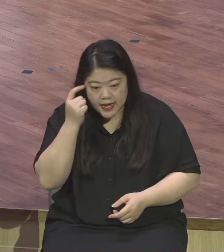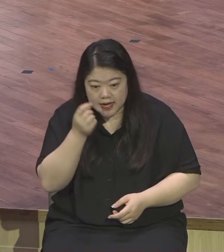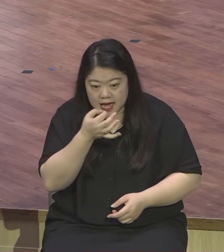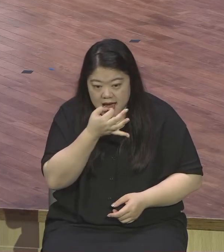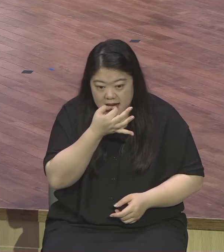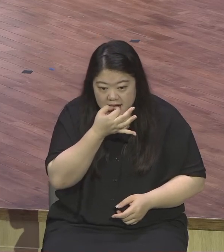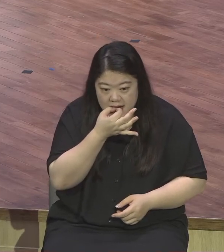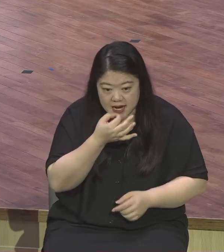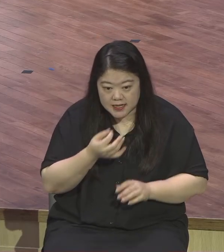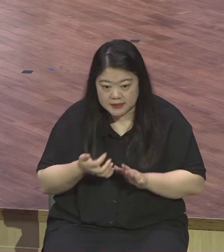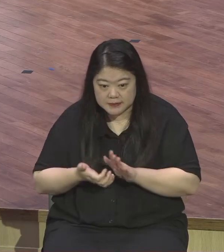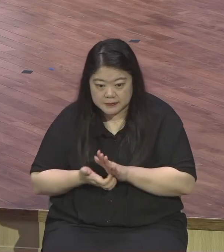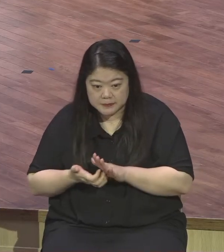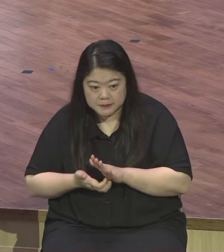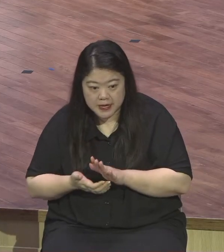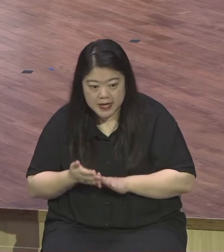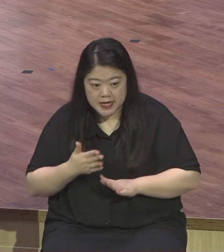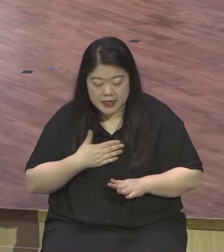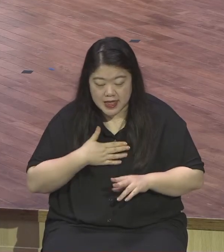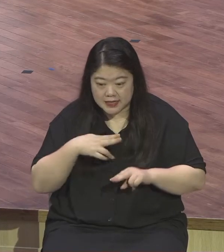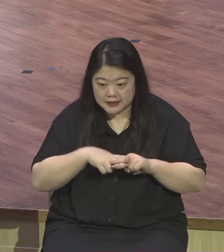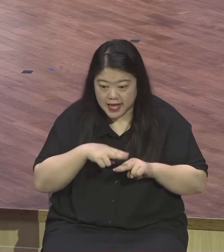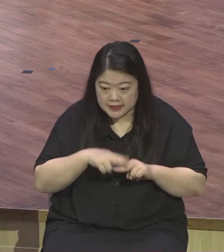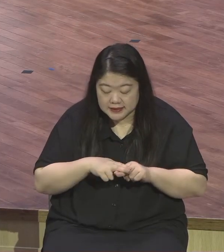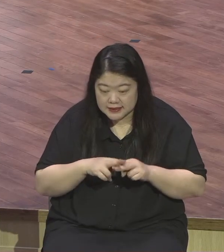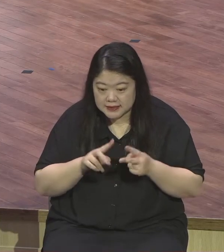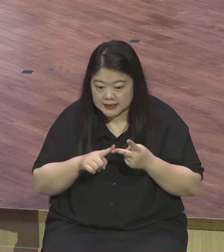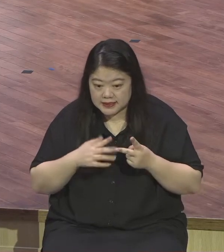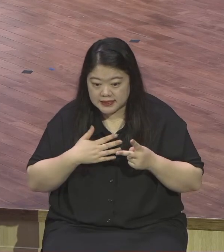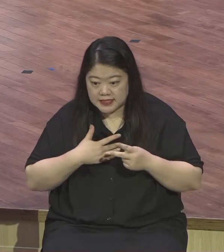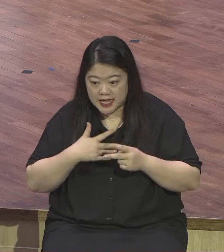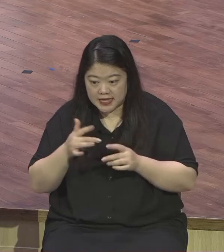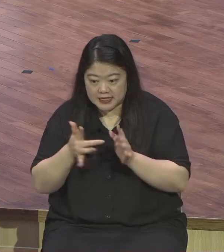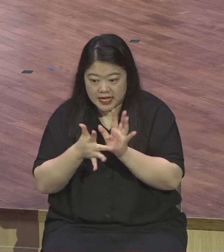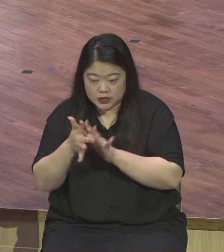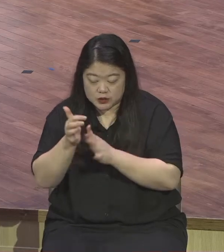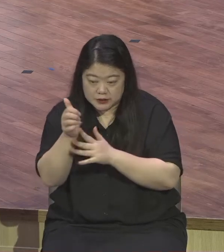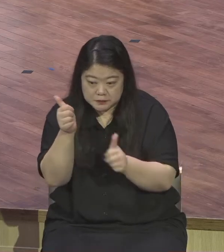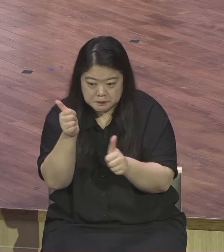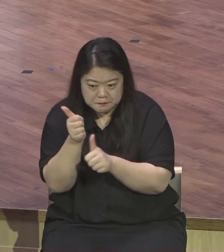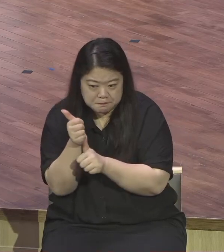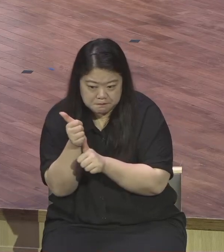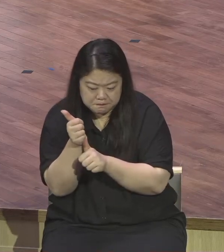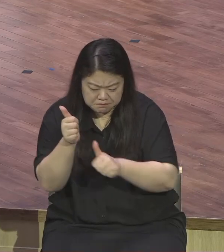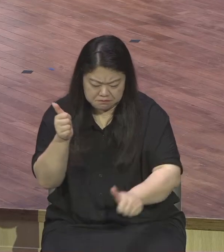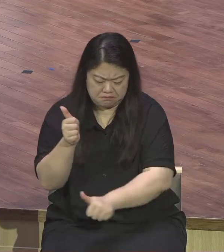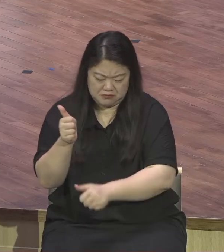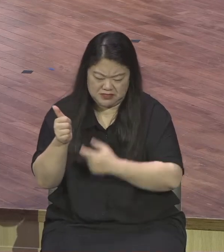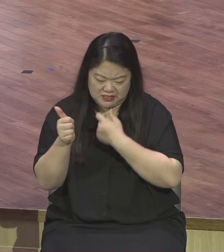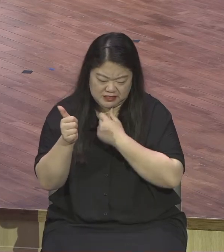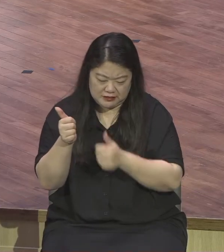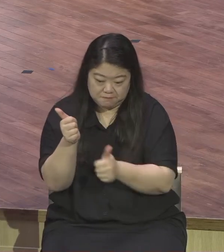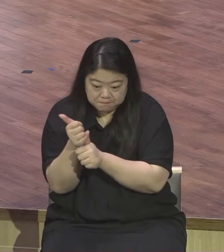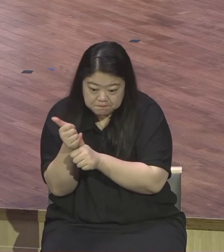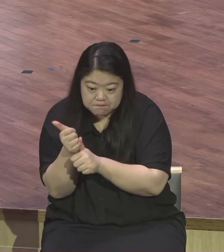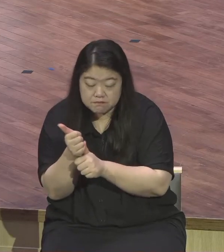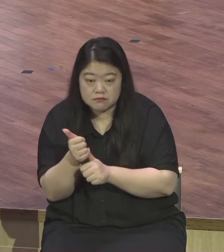자기들 생각 자기 동기 자기 계산이 꽉 차가지고 예수님의 어려운 말은 아무 관심이 없어요 마리아가